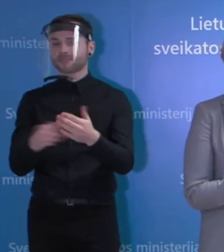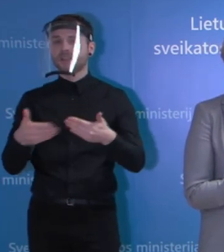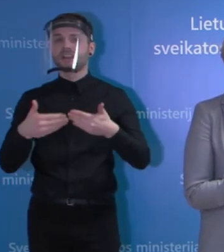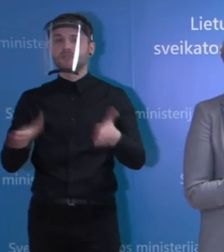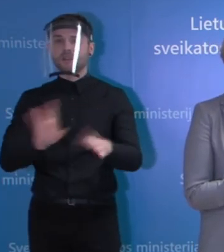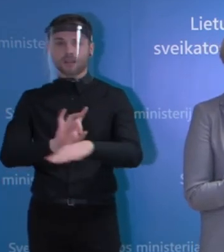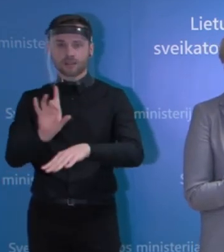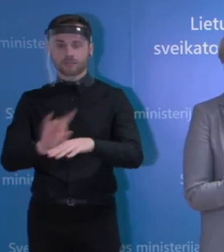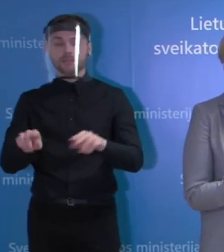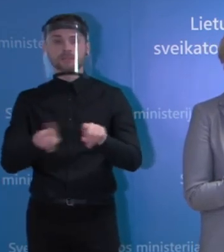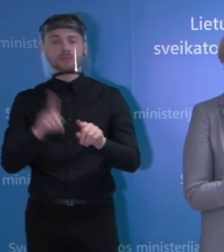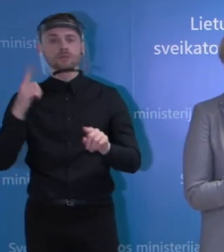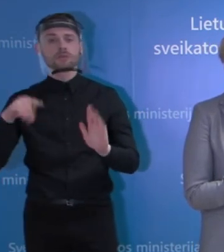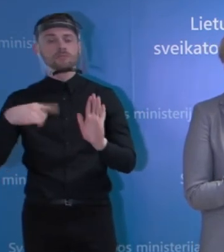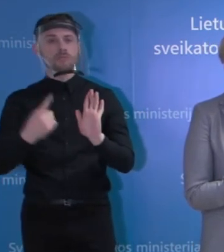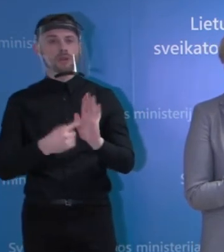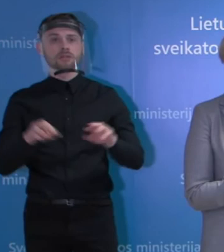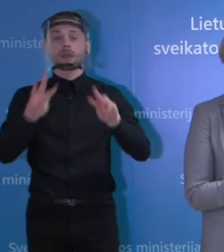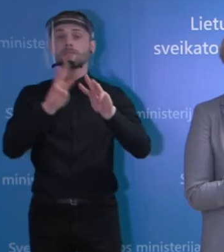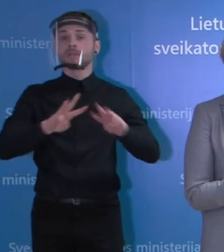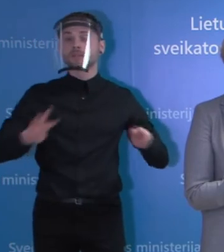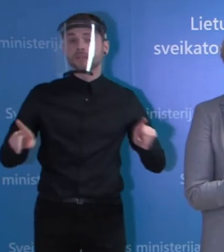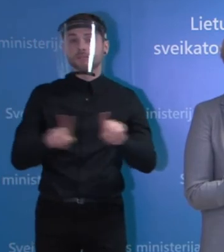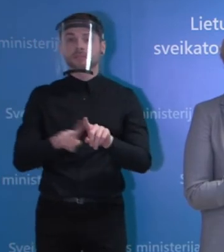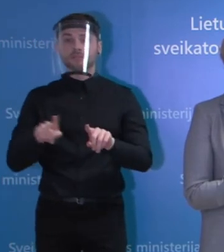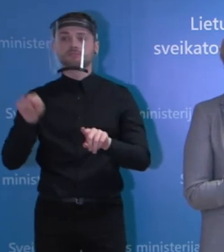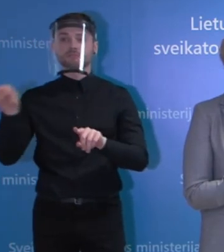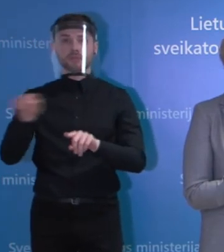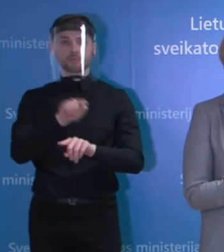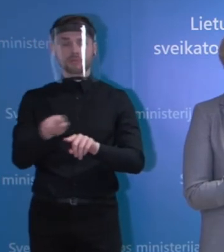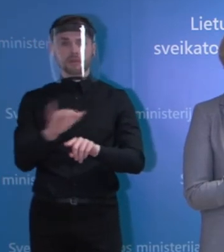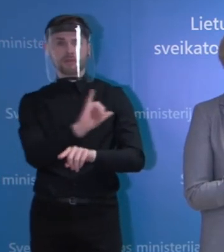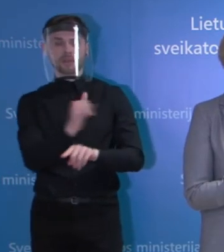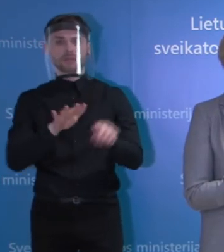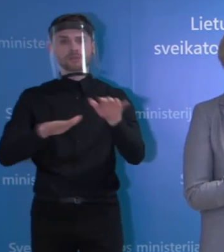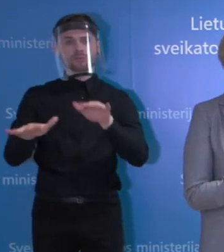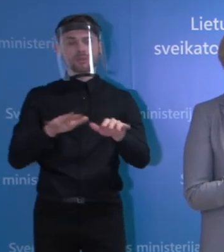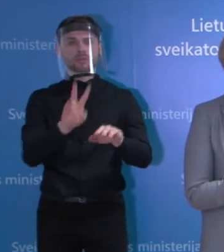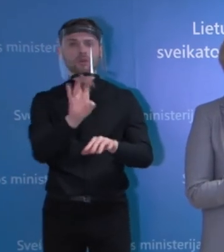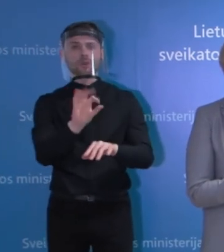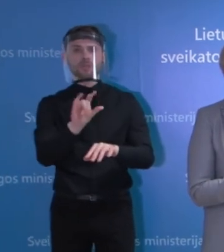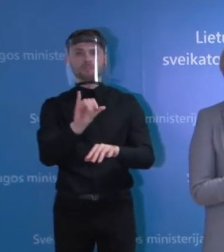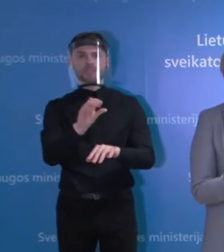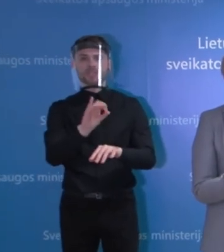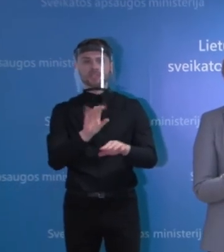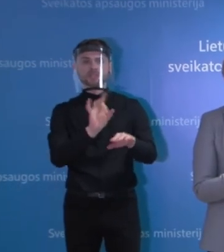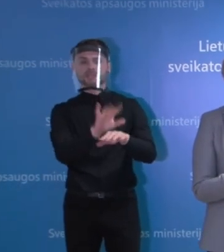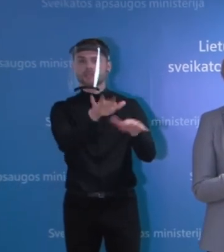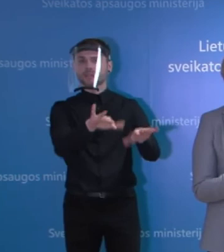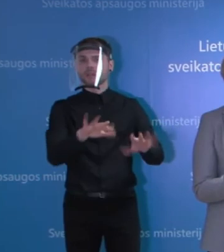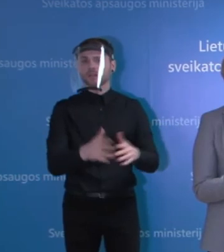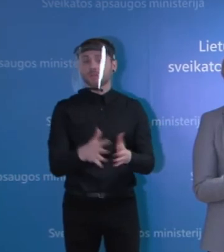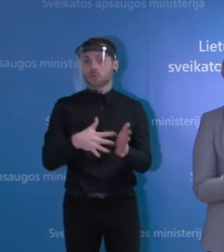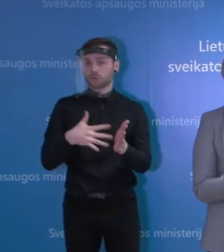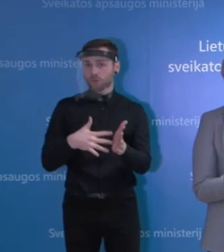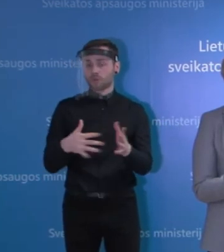ministerija ir NVSC apskritai vertina situaciją Klaipėdos hospise personalo atžvilgių. Tai yra, gali ar negali ten